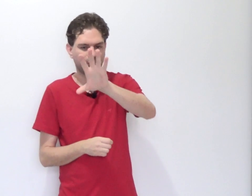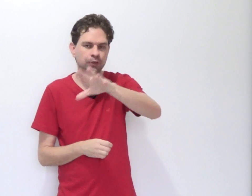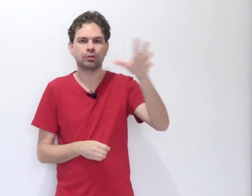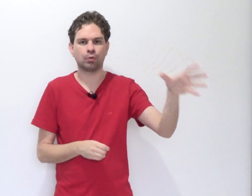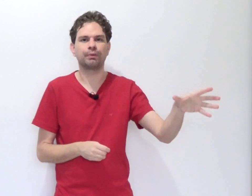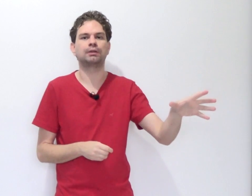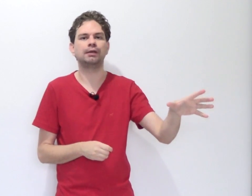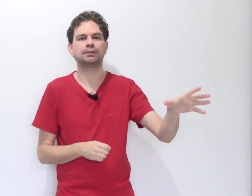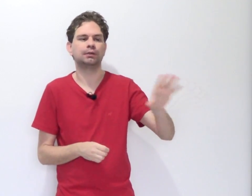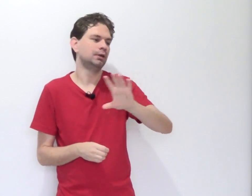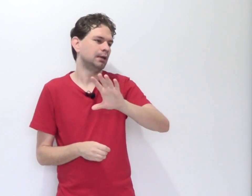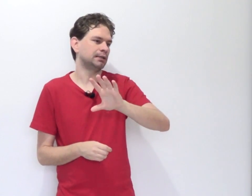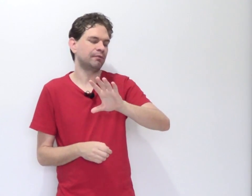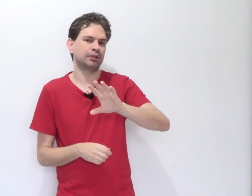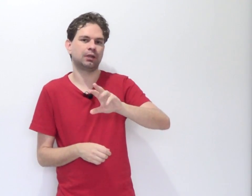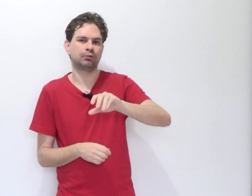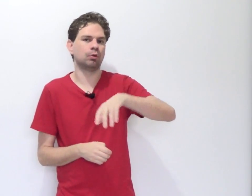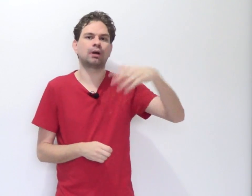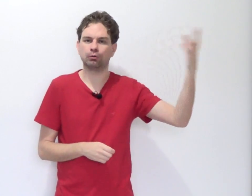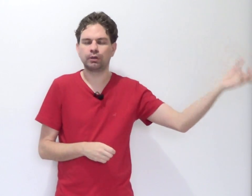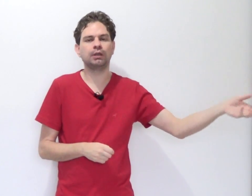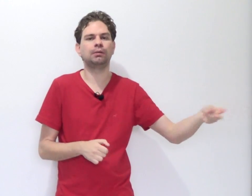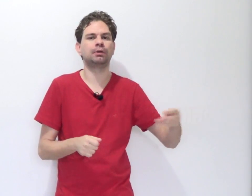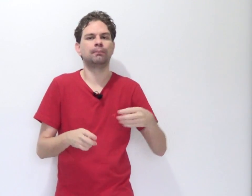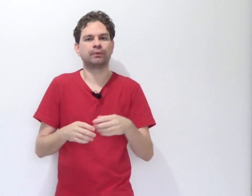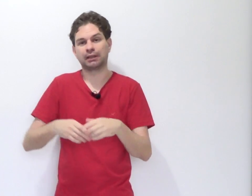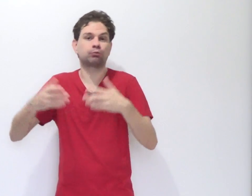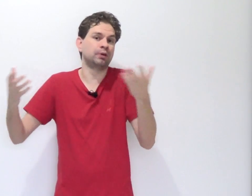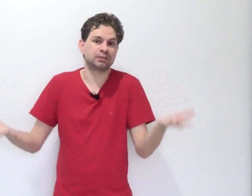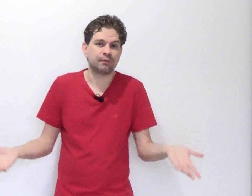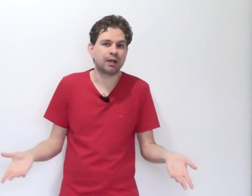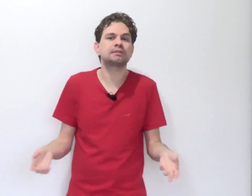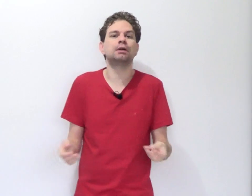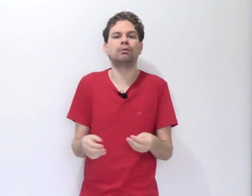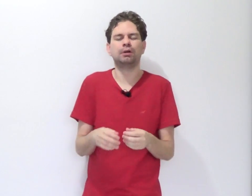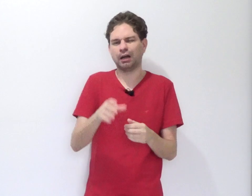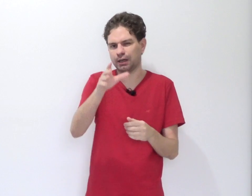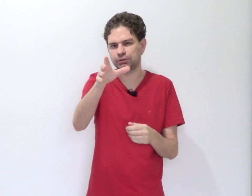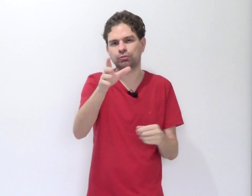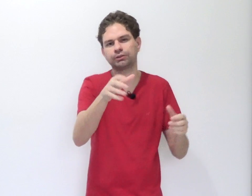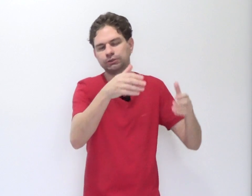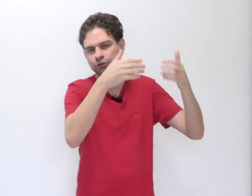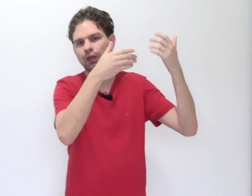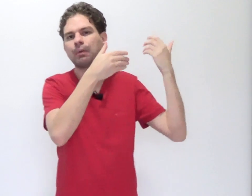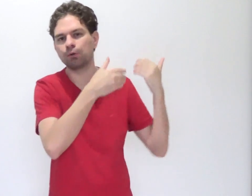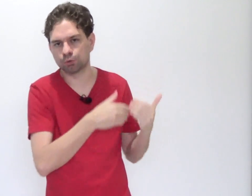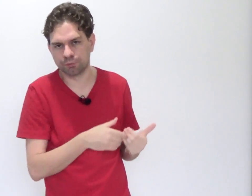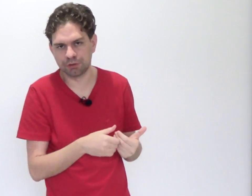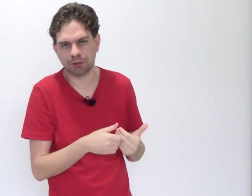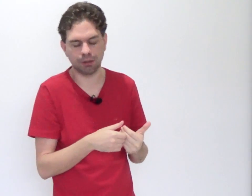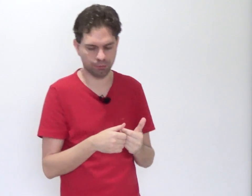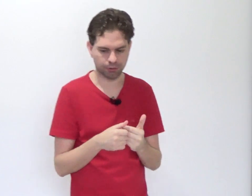fixo a competência através do local do crime, na natureza da infração, aquelas histórias que a gente trabalhou nos vídeos anteriores.